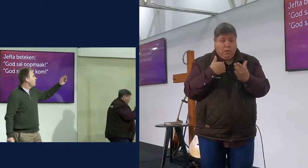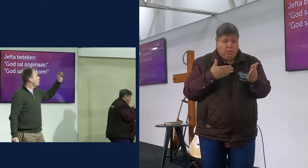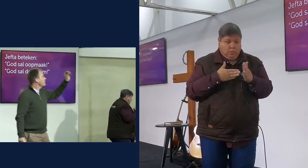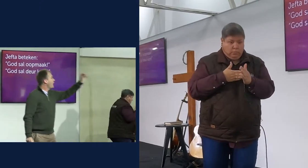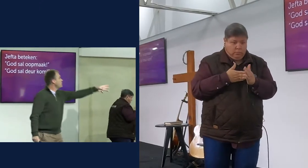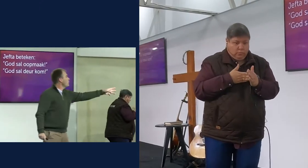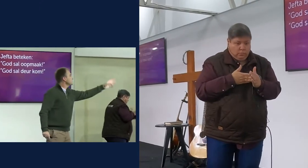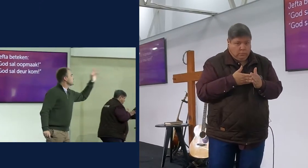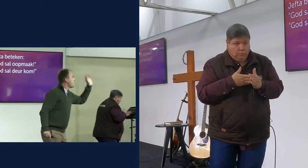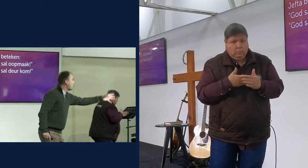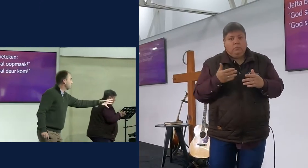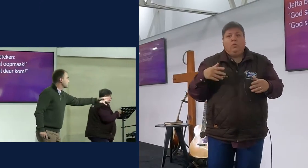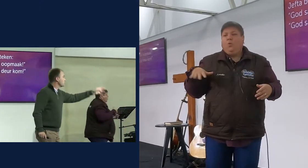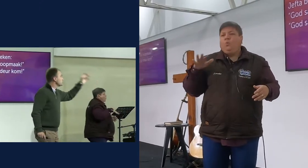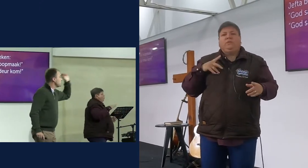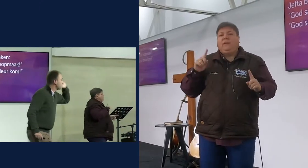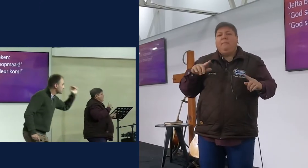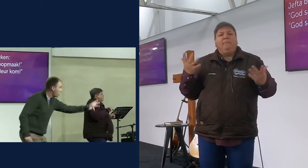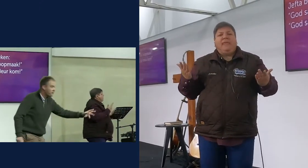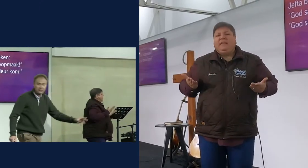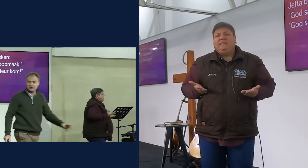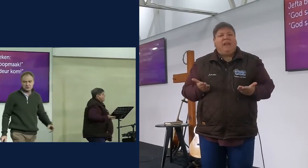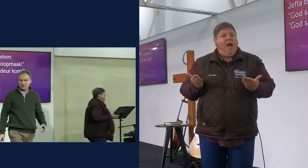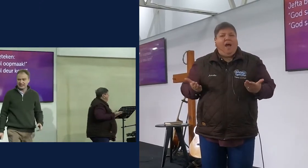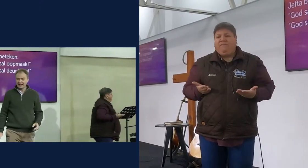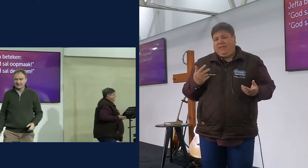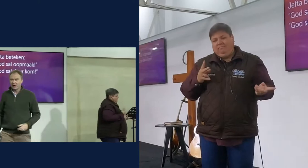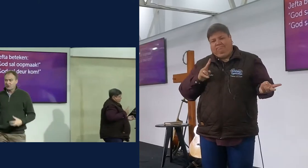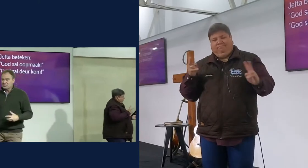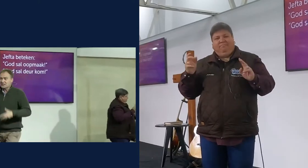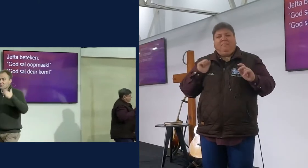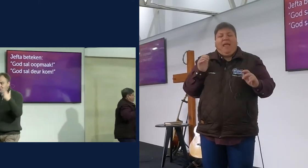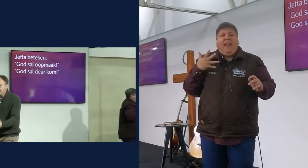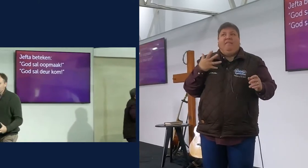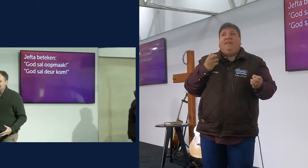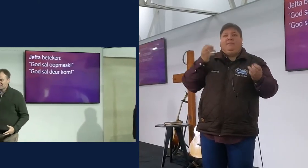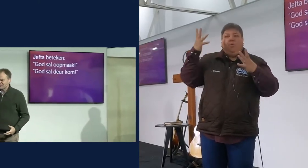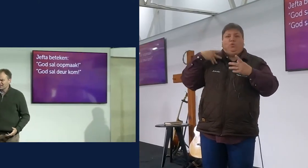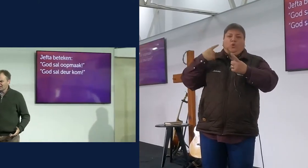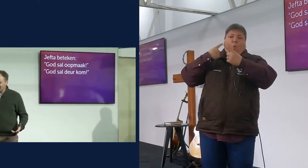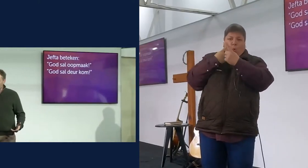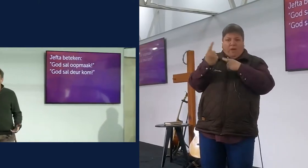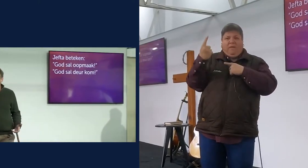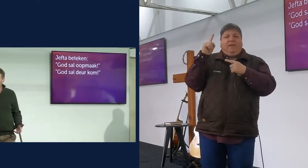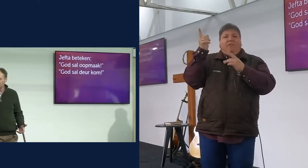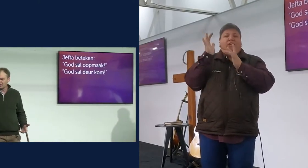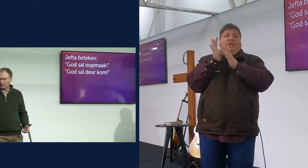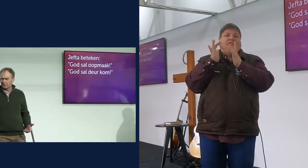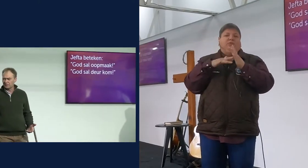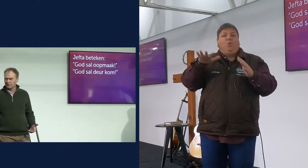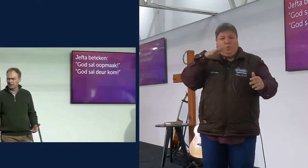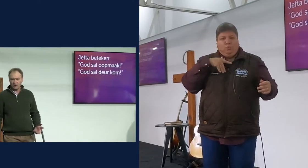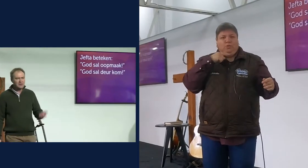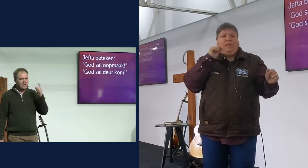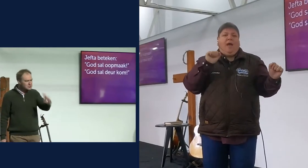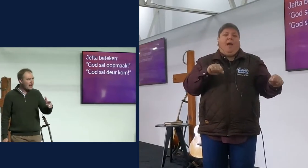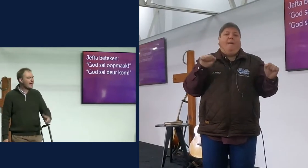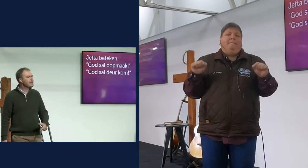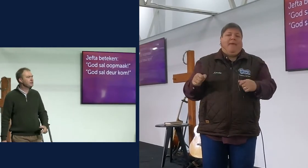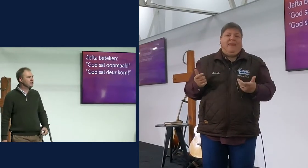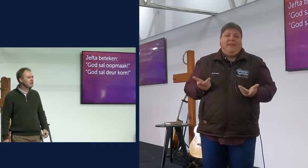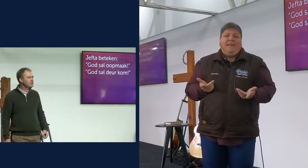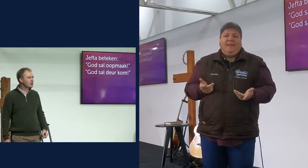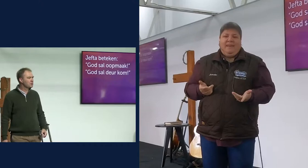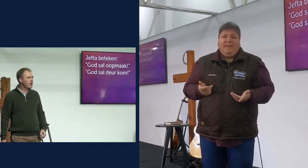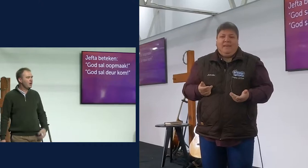het, we are no more slaves, ons is nie meer slawe van sonde nie, ons is nou oorwinnaars in Jesus, kan jy een bykie amen sê daar, amen, so